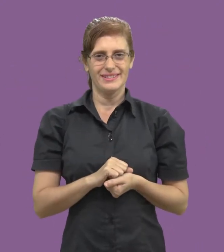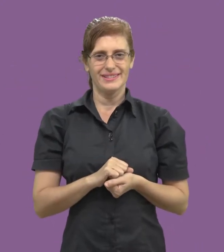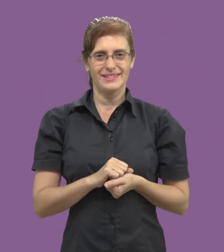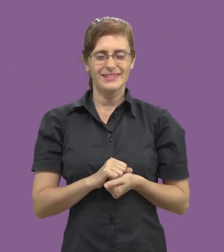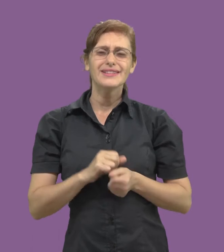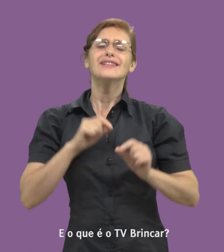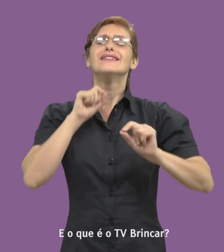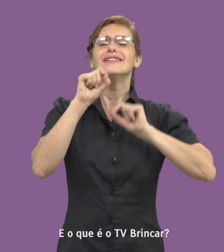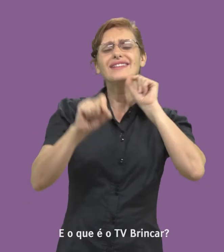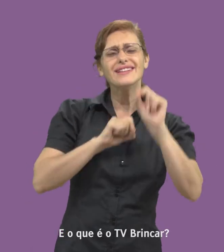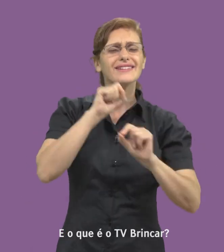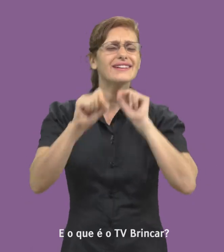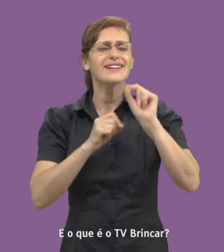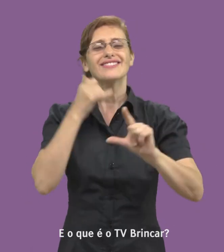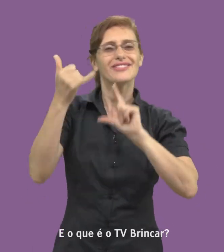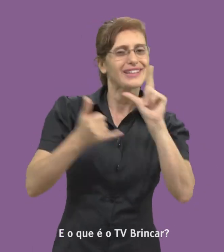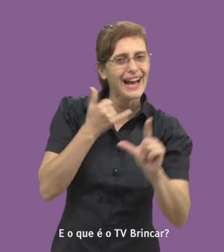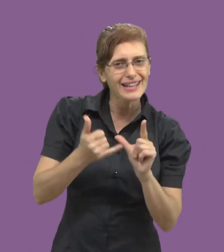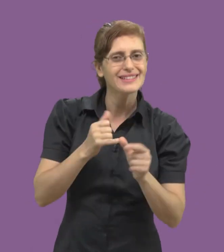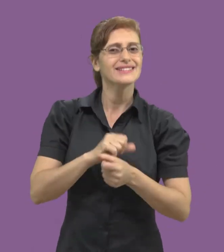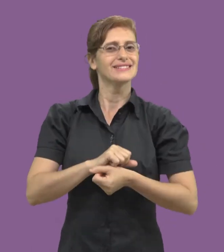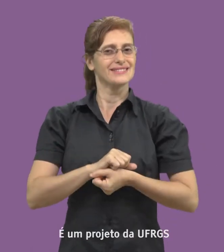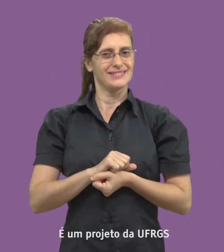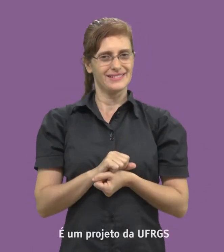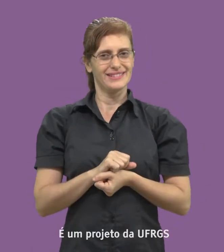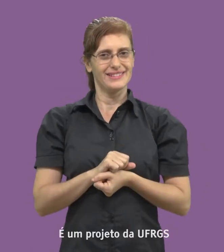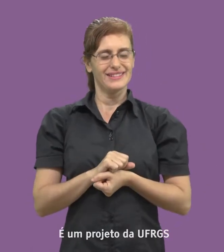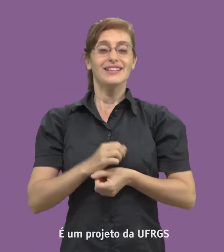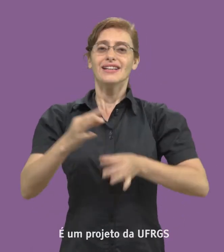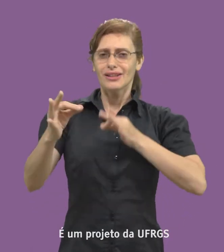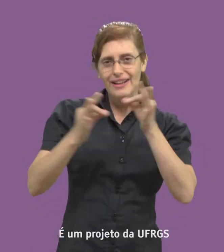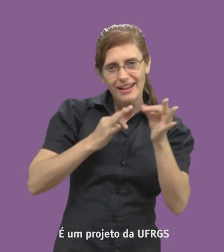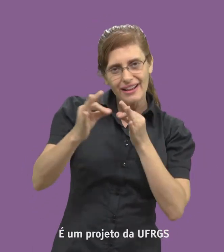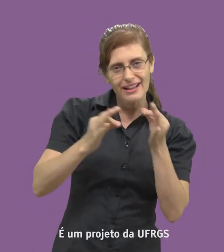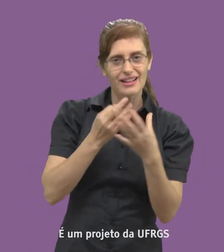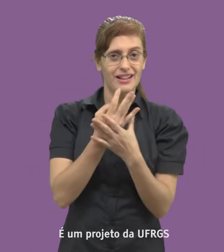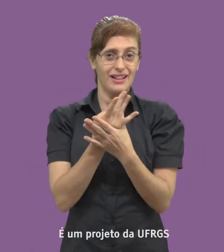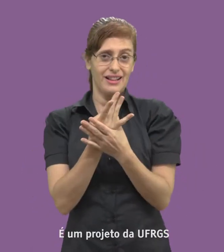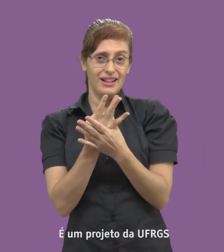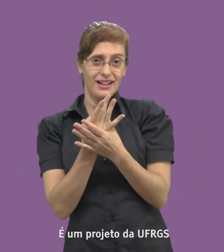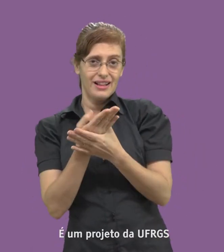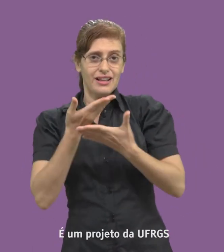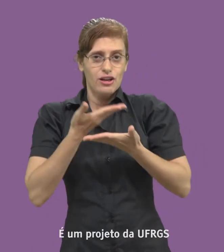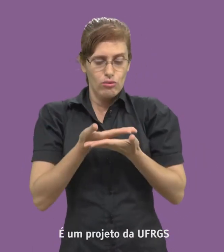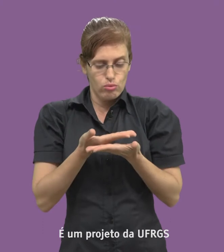E o que é o TV Brincar? É um projeto da Universidade Federal do Rio Grande do Sul.